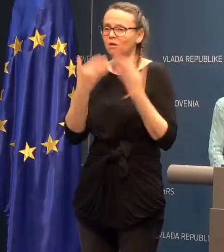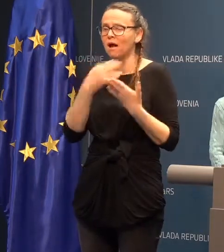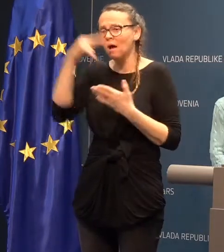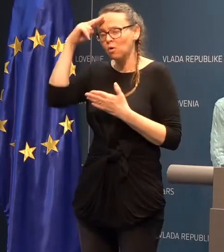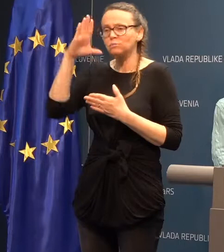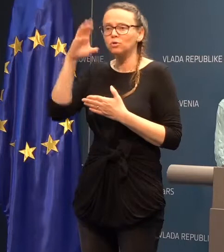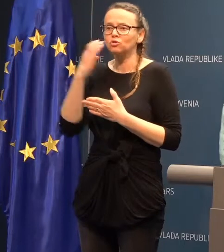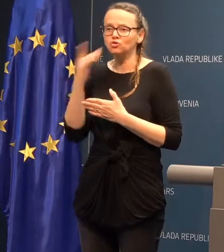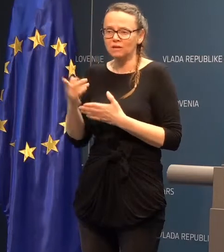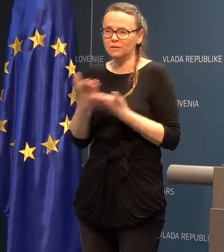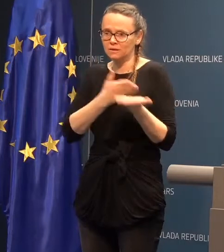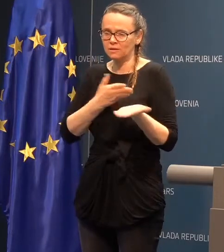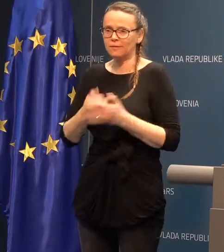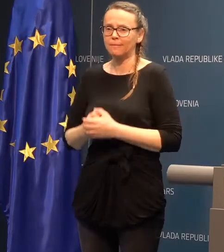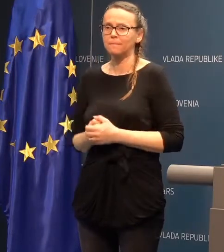kar naprej, izvolite.